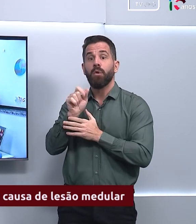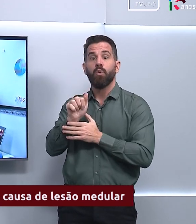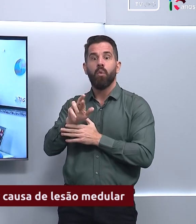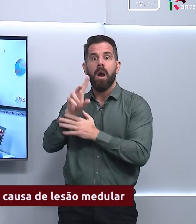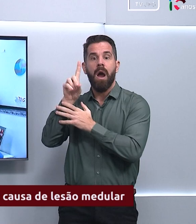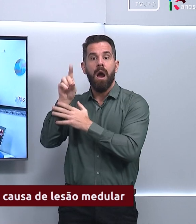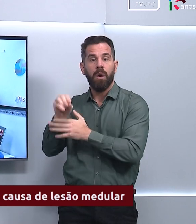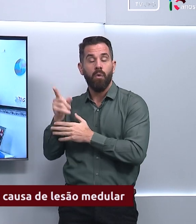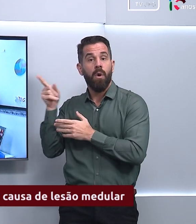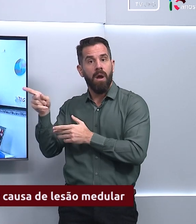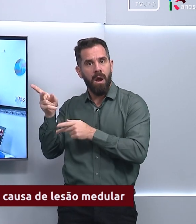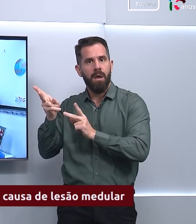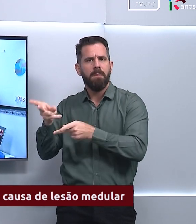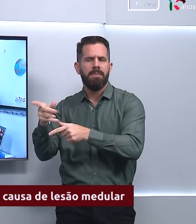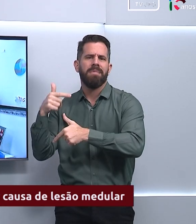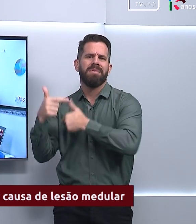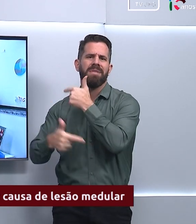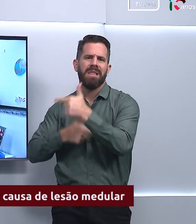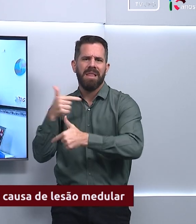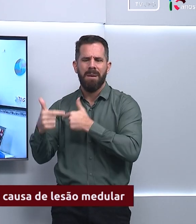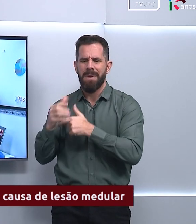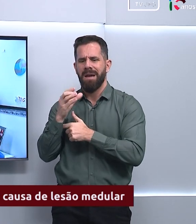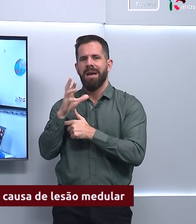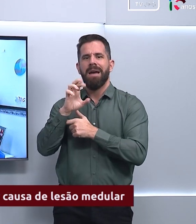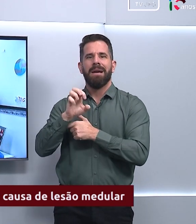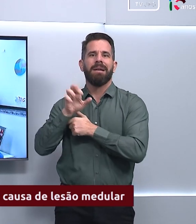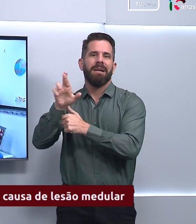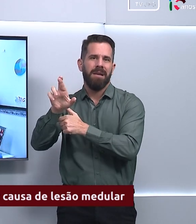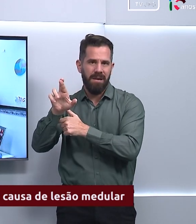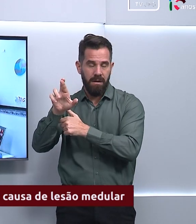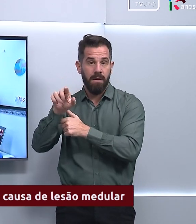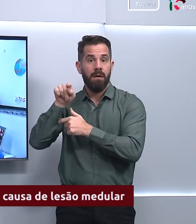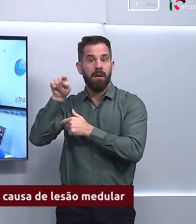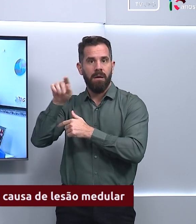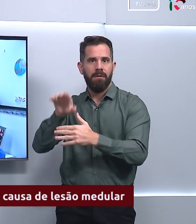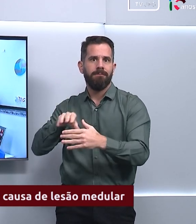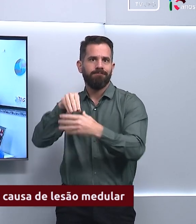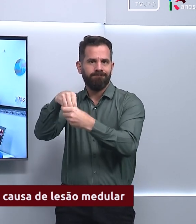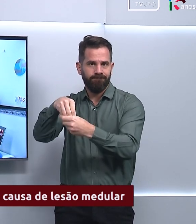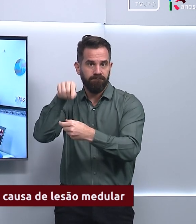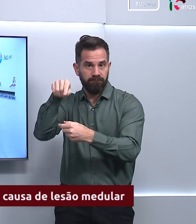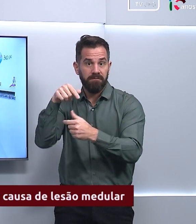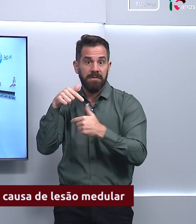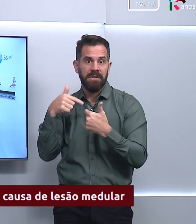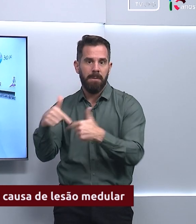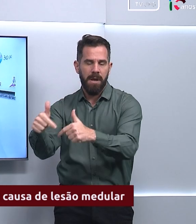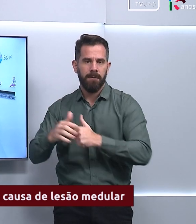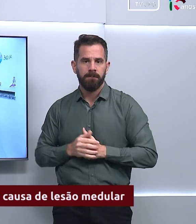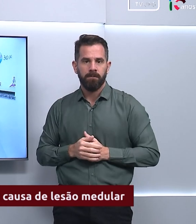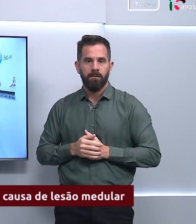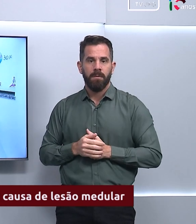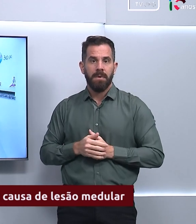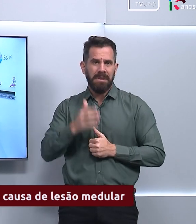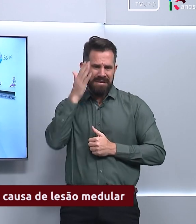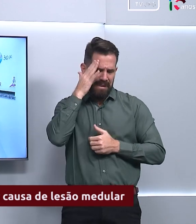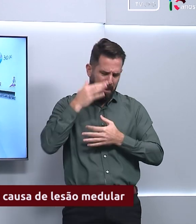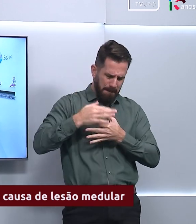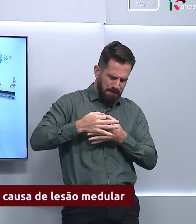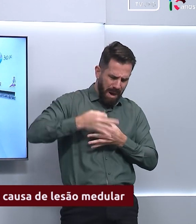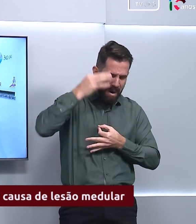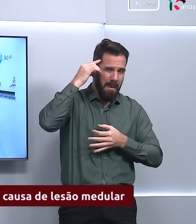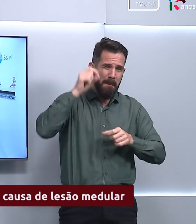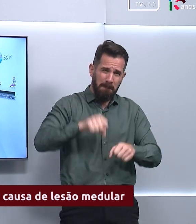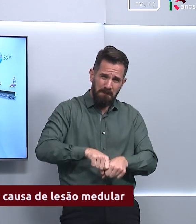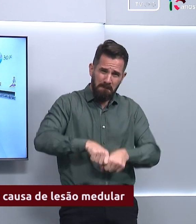e visual do CRE o centro de reabilitação e readaptação doutor Henrique Santilo A lesão medular relacionada a